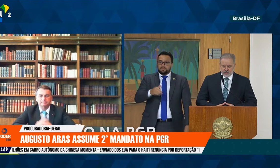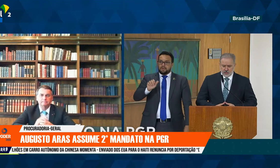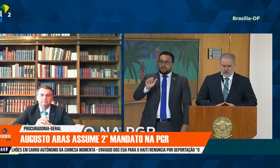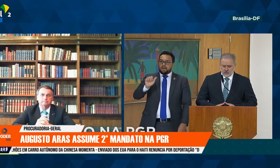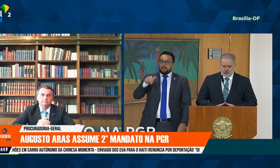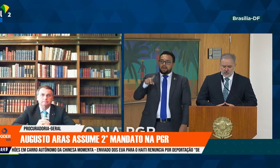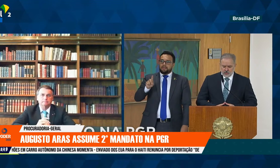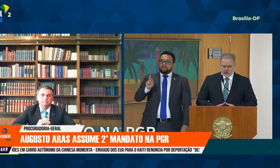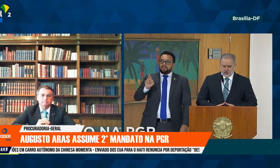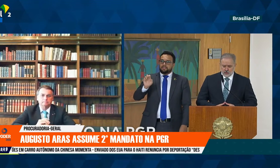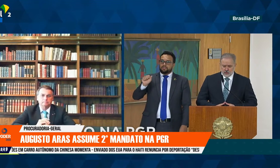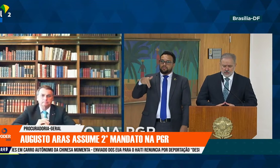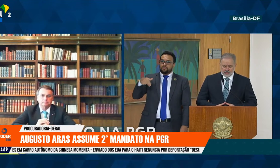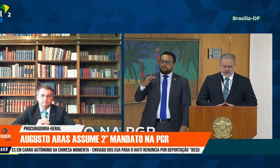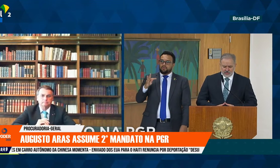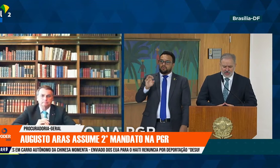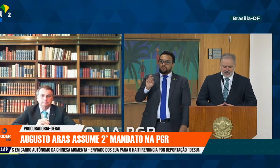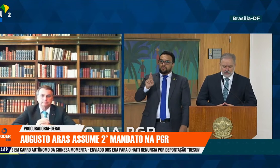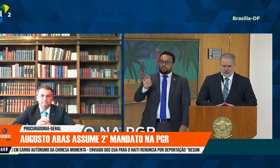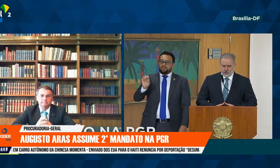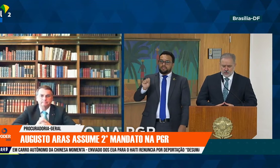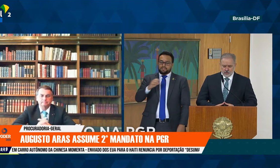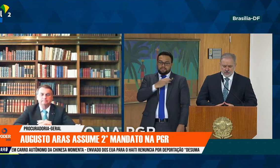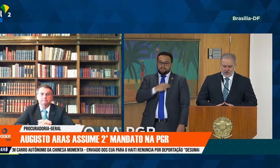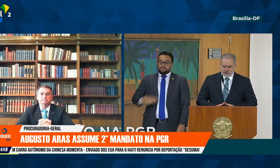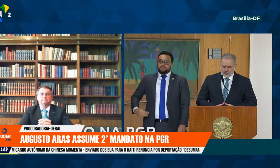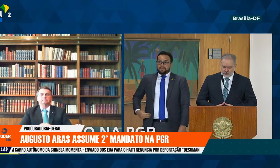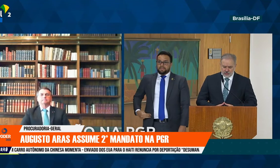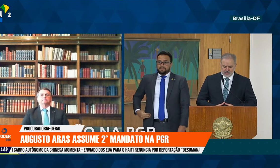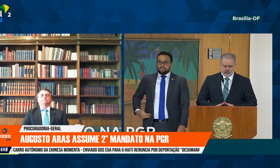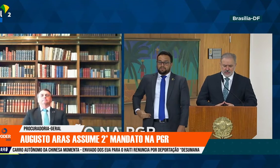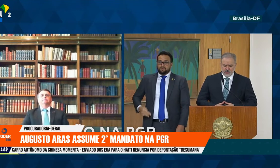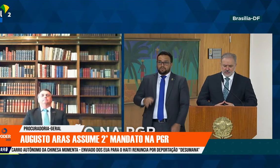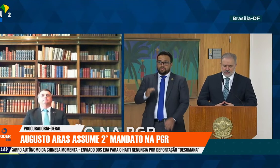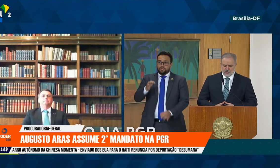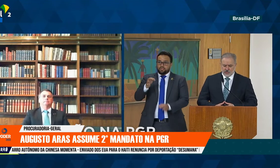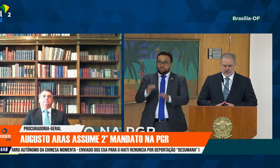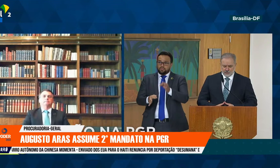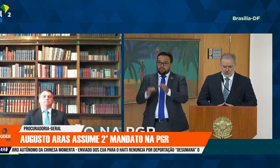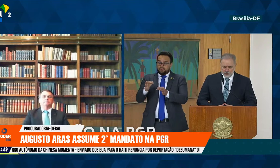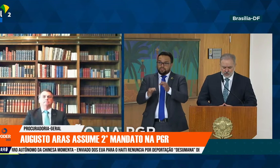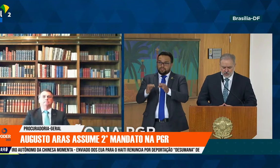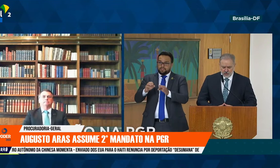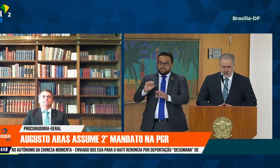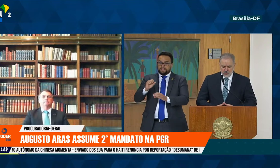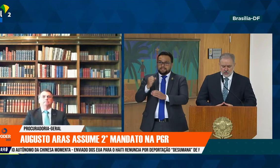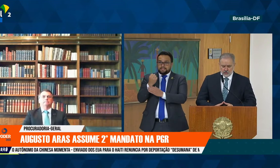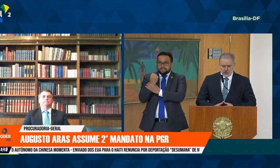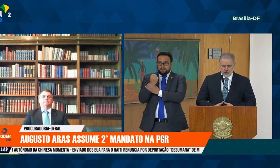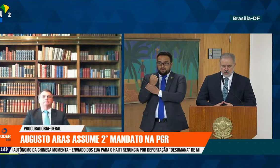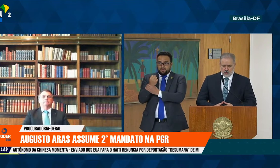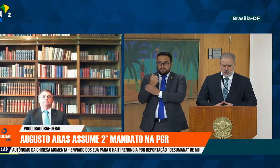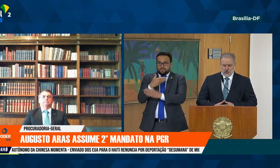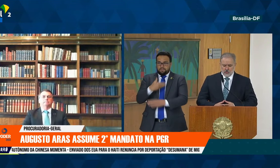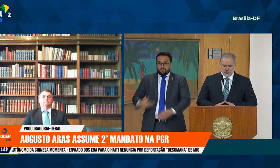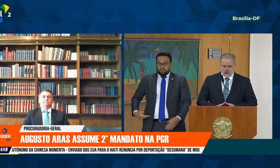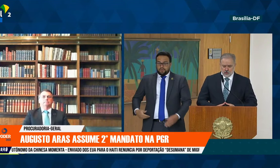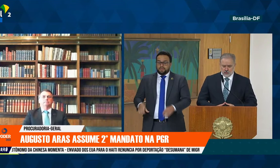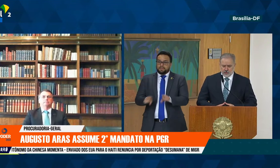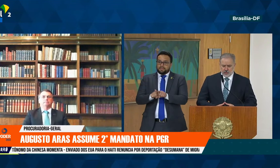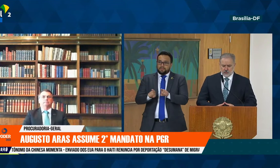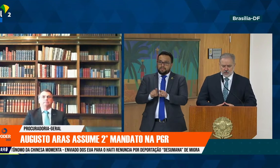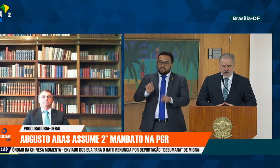Torres, Ministro de Estado da Justiça e Segurança Pública. O Senhor